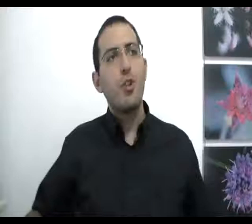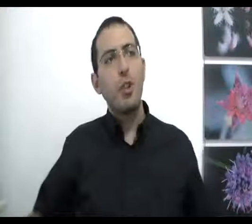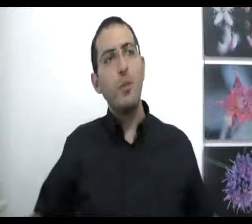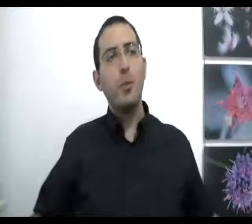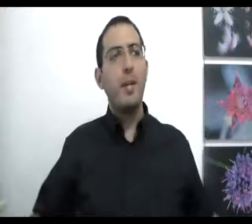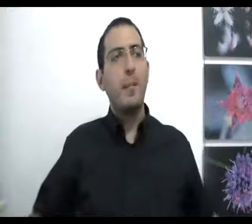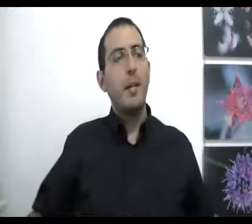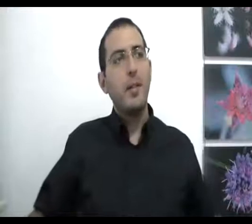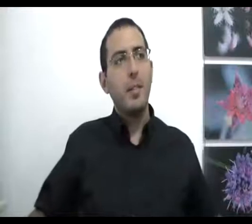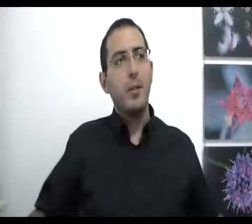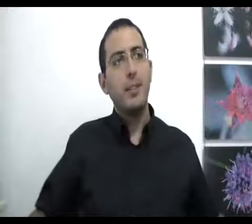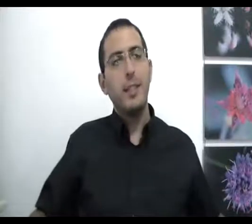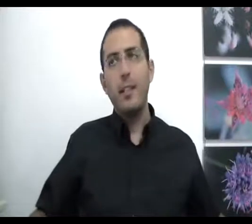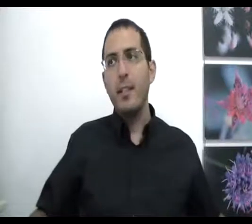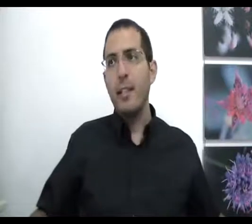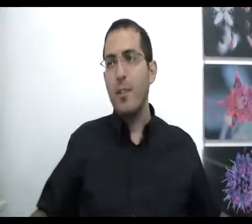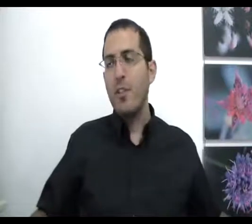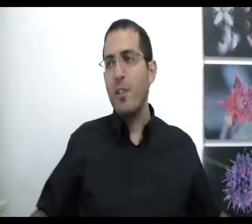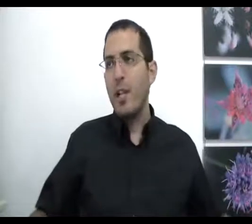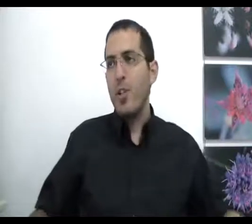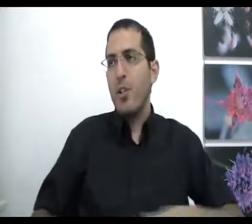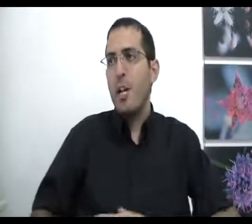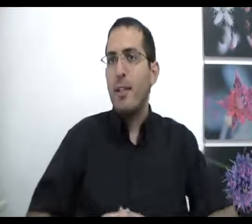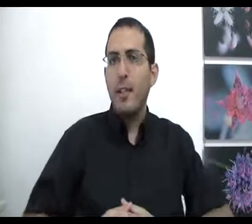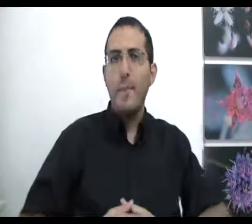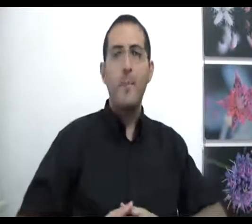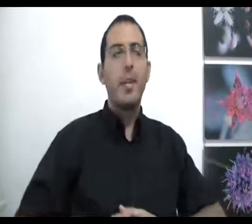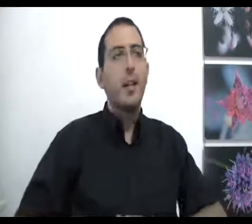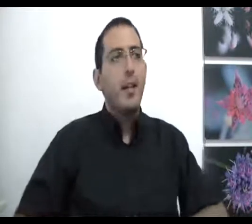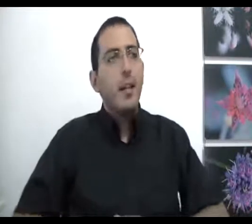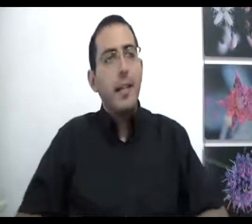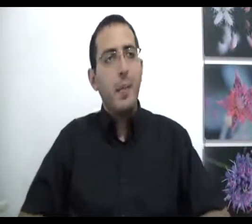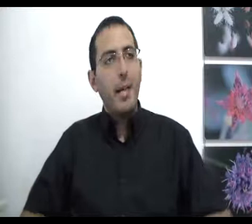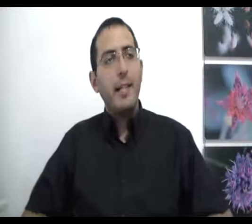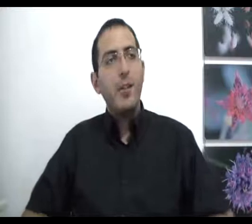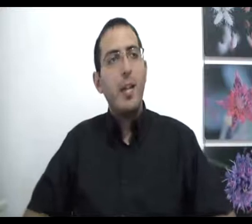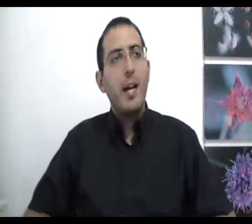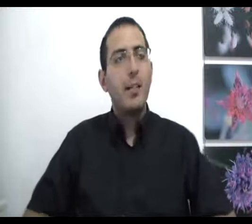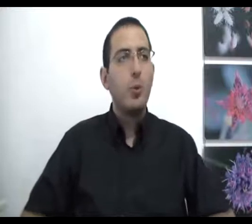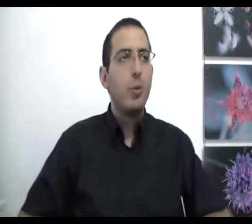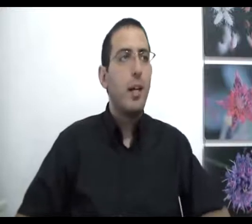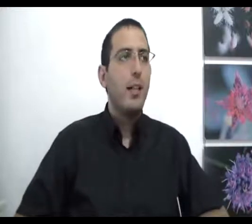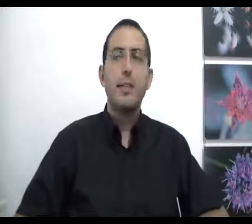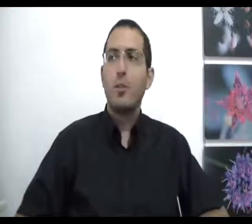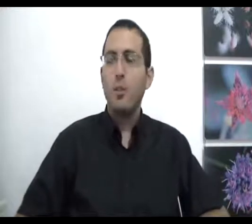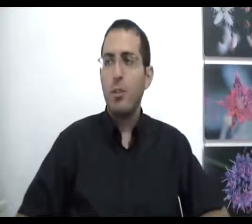שלום לכולם, פעם אני רוצה להשיב לשאלה שנשאלתי לגבי העניין של אחדות הרצונות